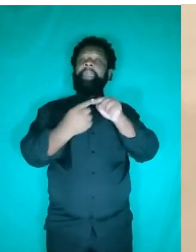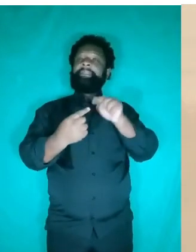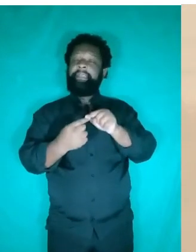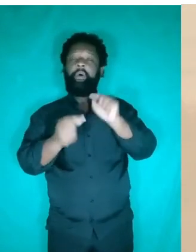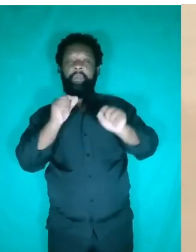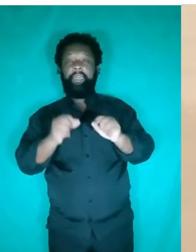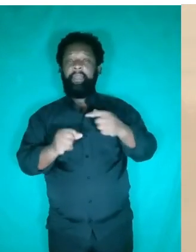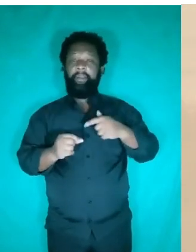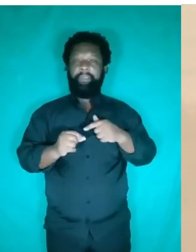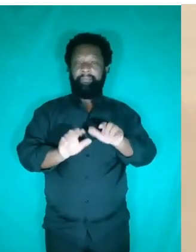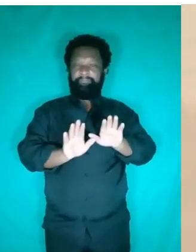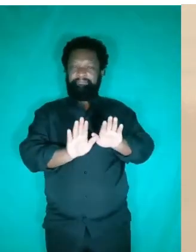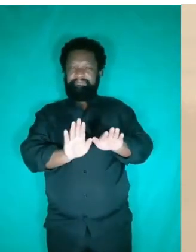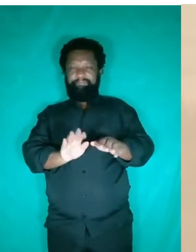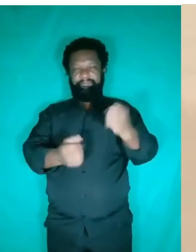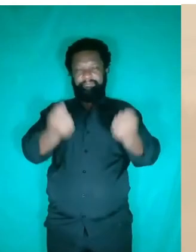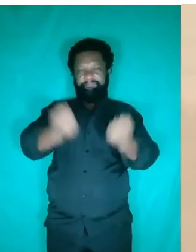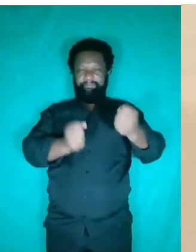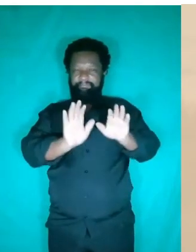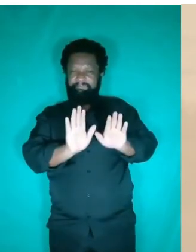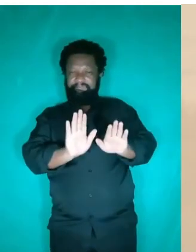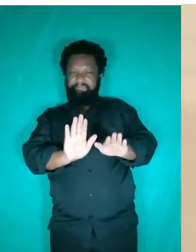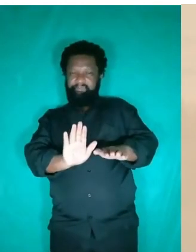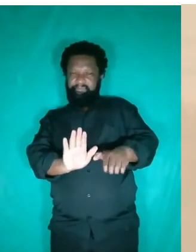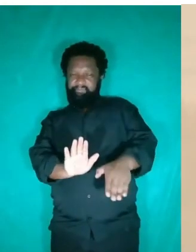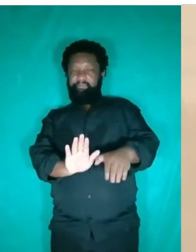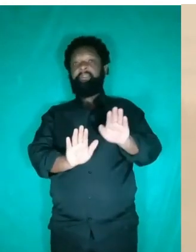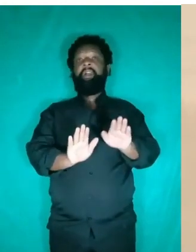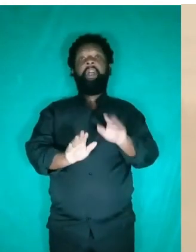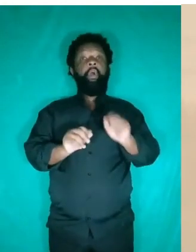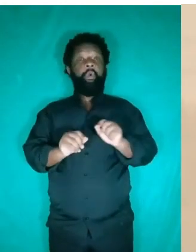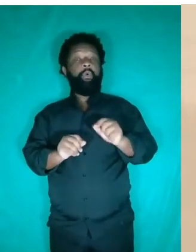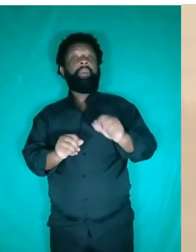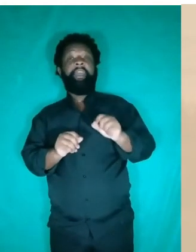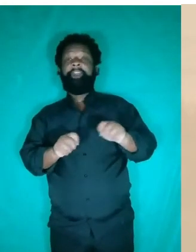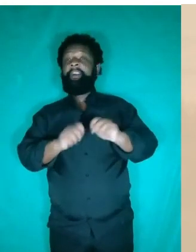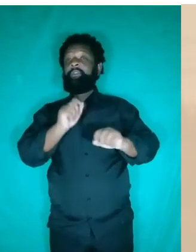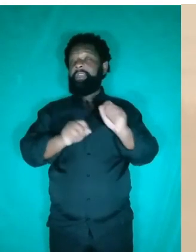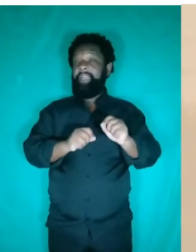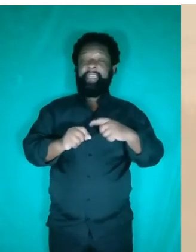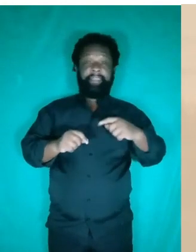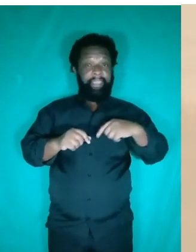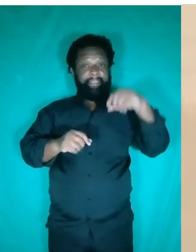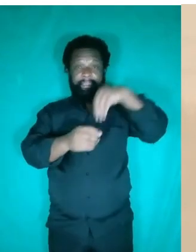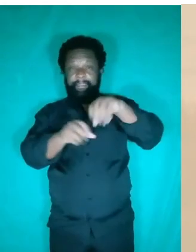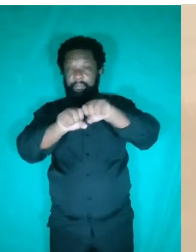é o freio automotivo. O freio automotivo, ele tem, dentre outras coisas, um sistema que é